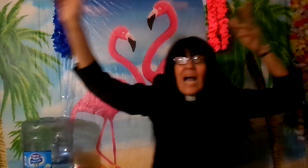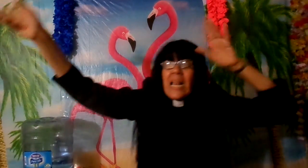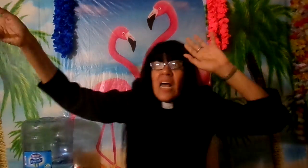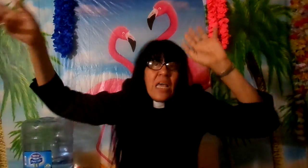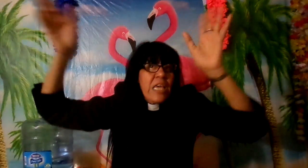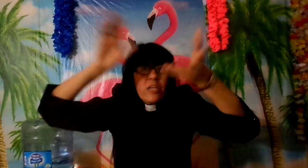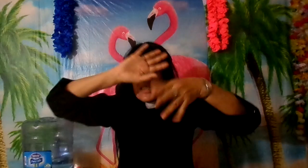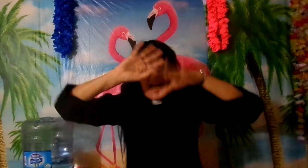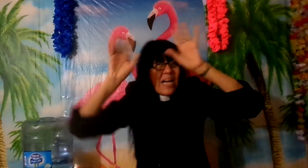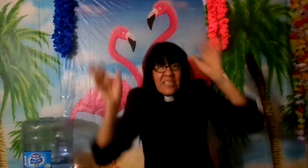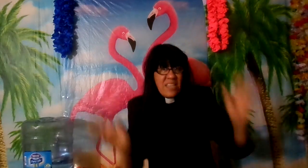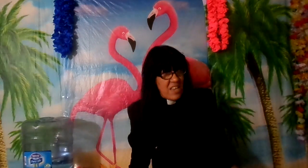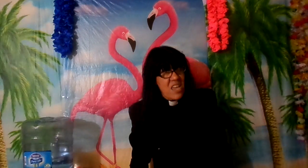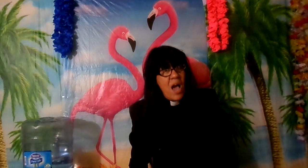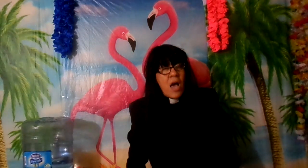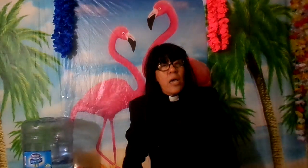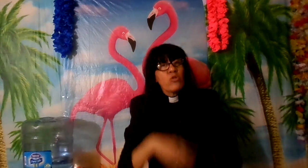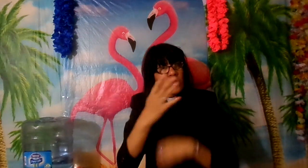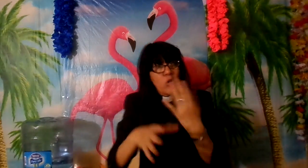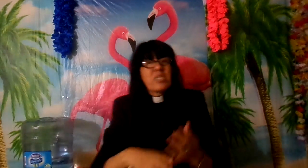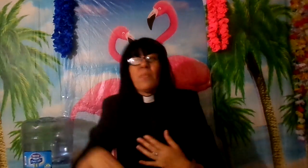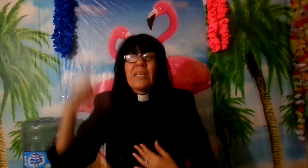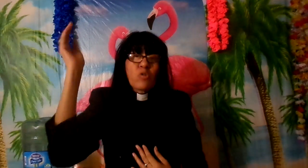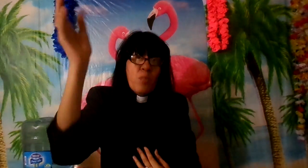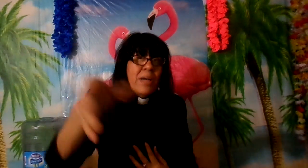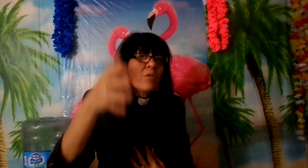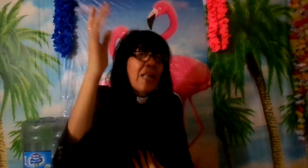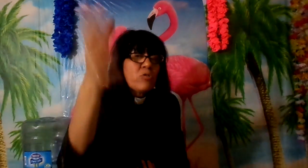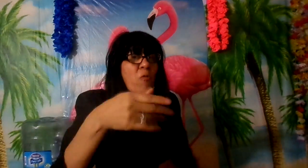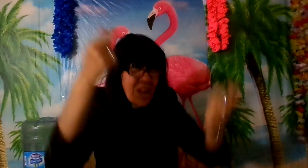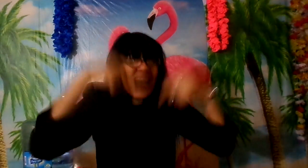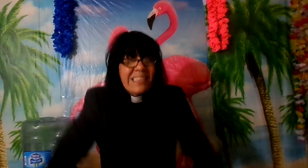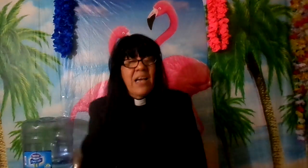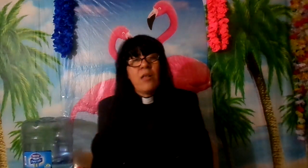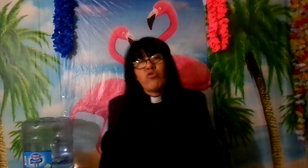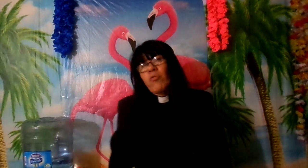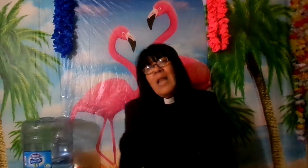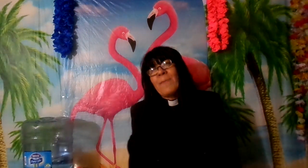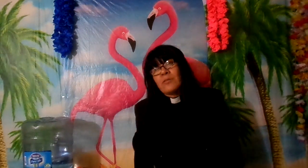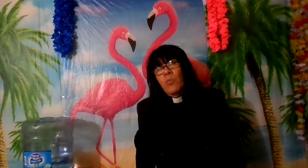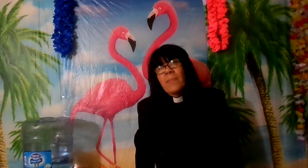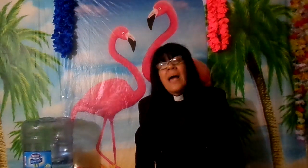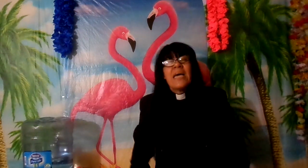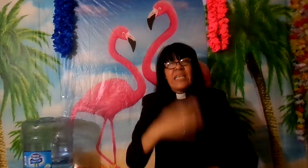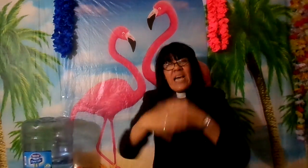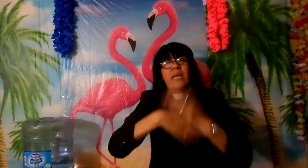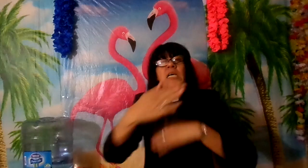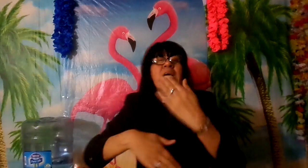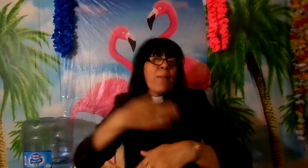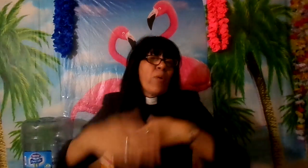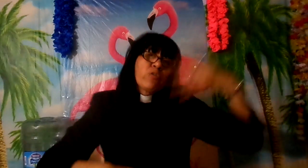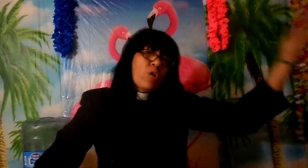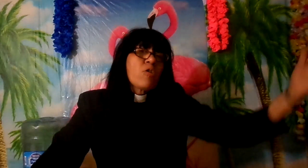y san ganadería y tú se lo dice hermana yo fui la que traje sobre las pantomimas y de ahí en Puerto Rico